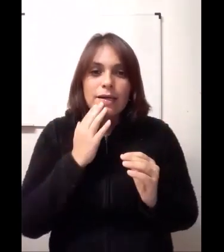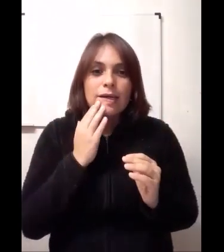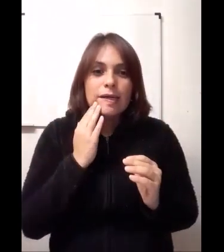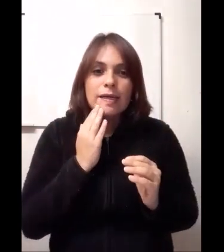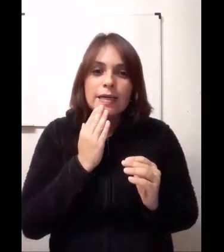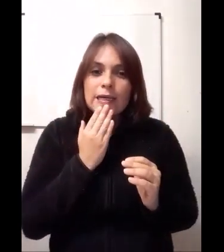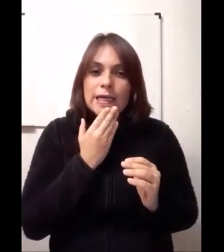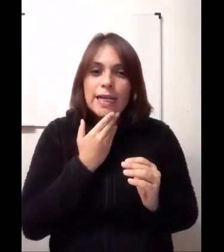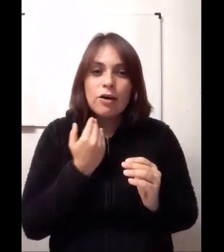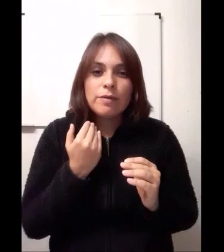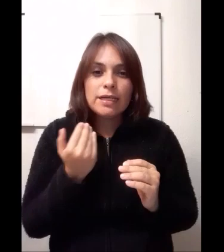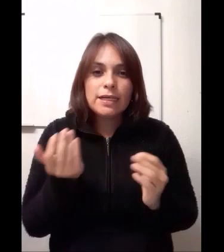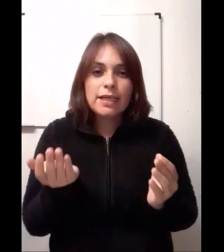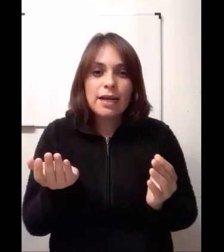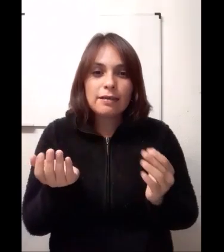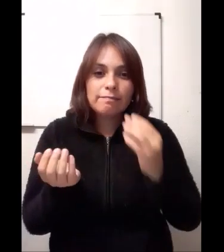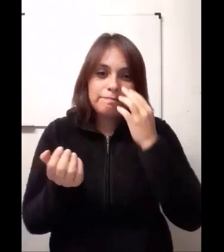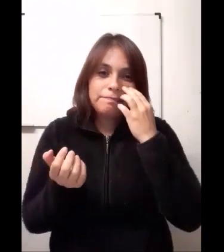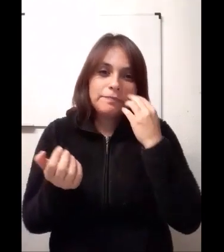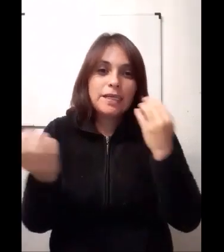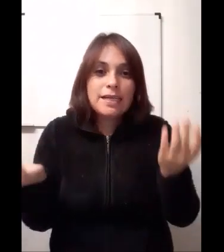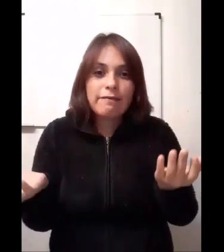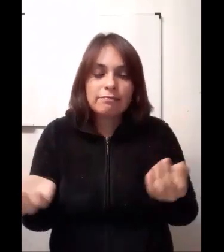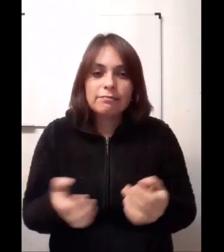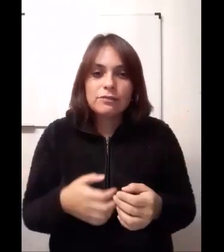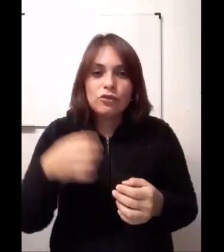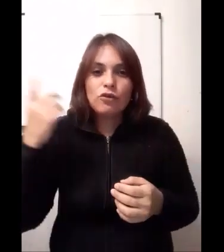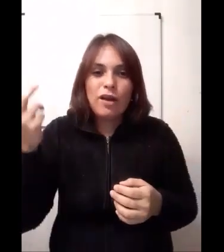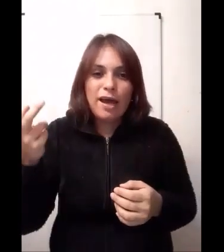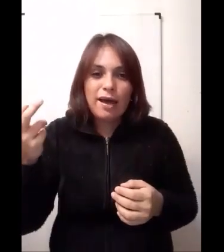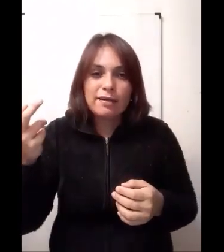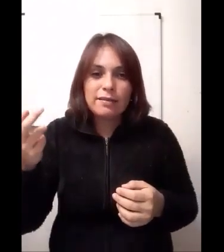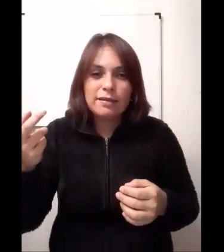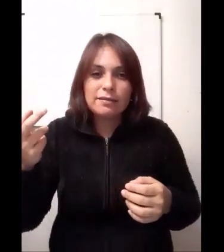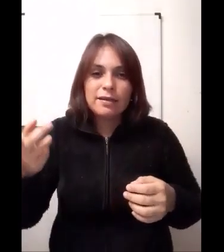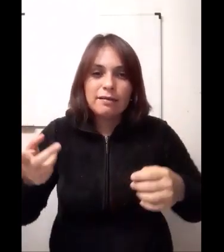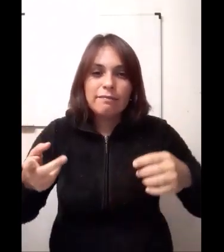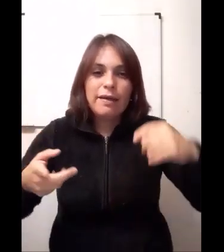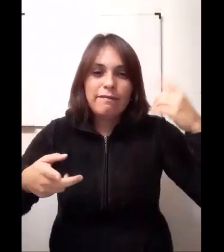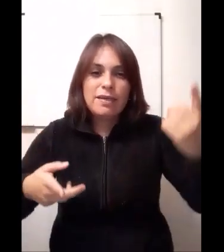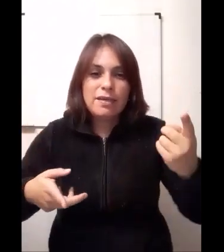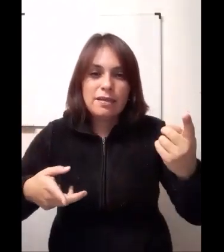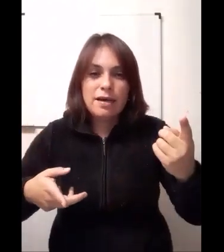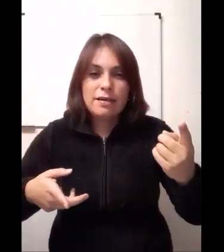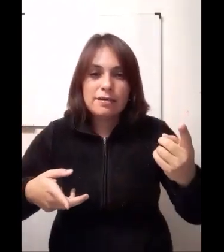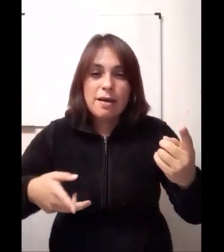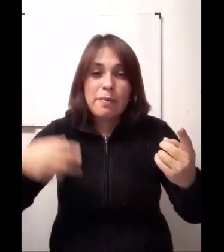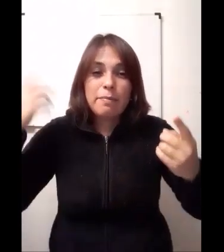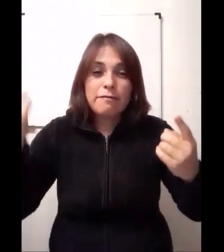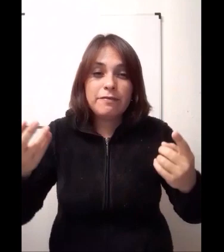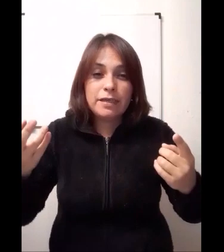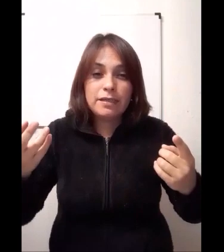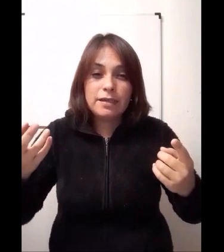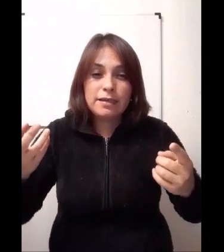Y la comida chatarra, ya saben, chocolates, bebidas, papas fritas,